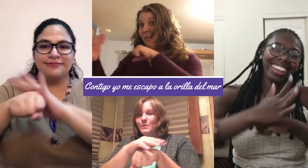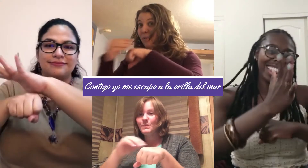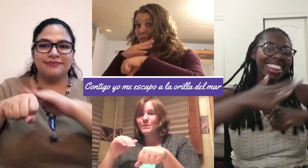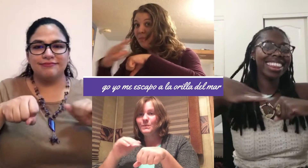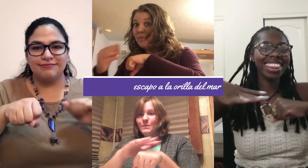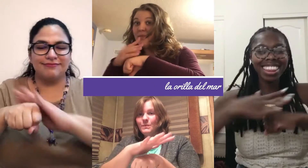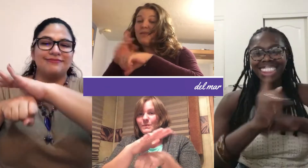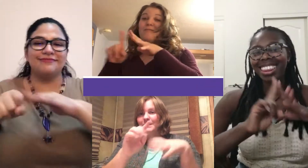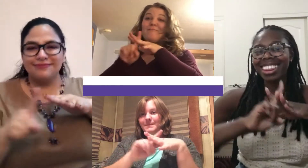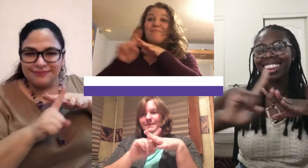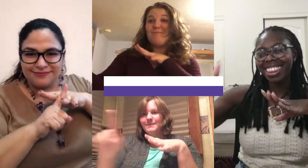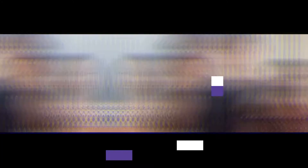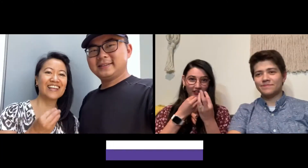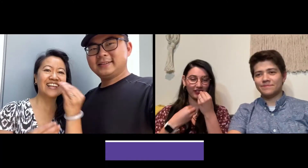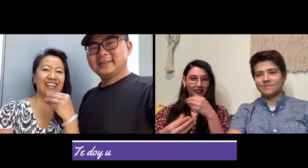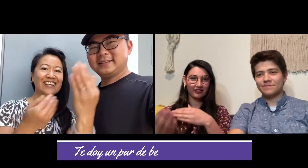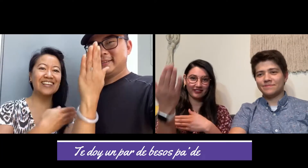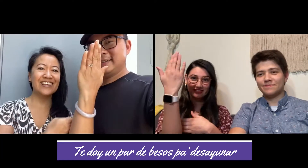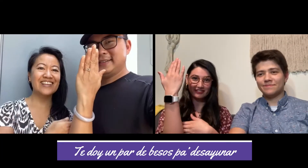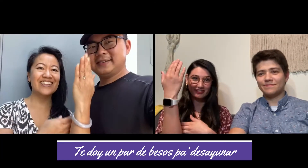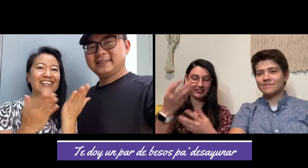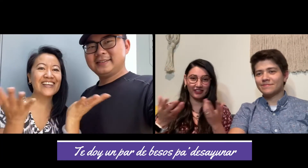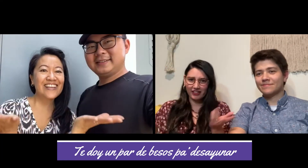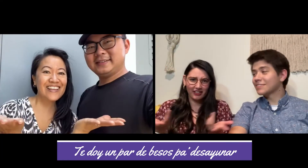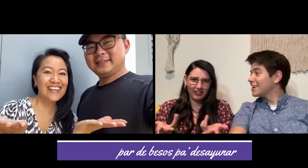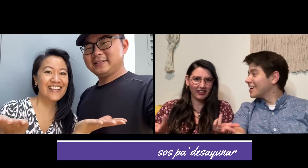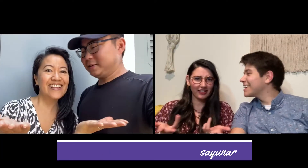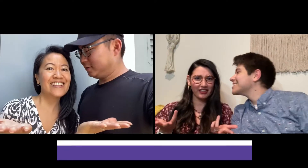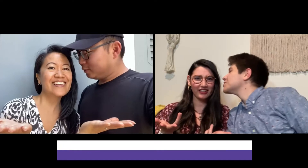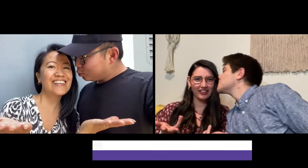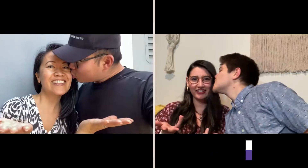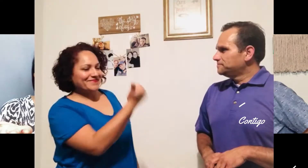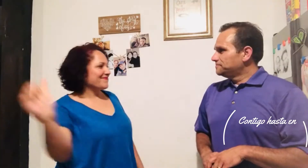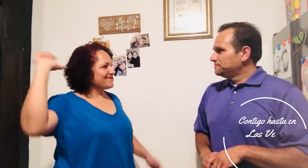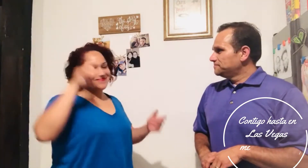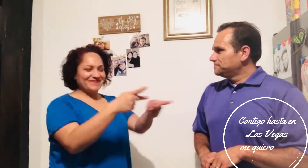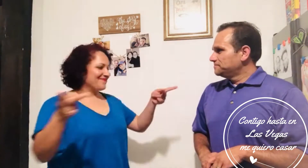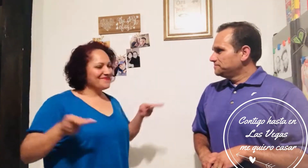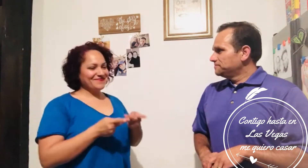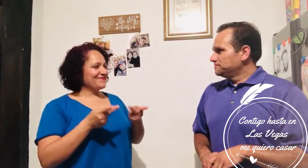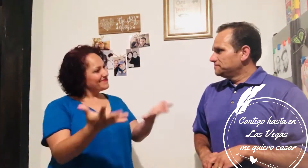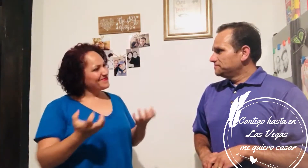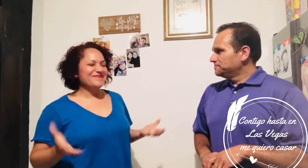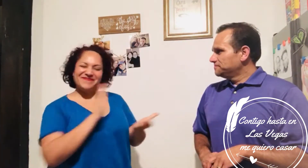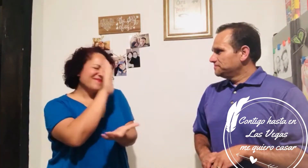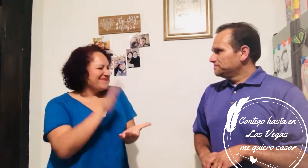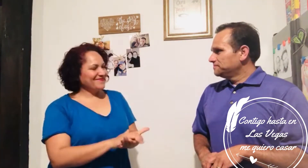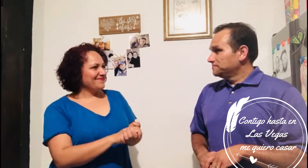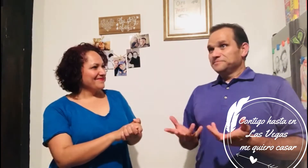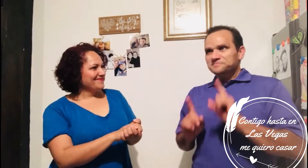a la orilla del mar Te doy un par de besos pa' desayunar Contigo hasta en Las Vegas me quiero casar